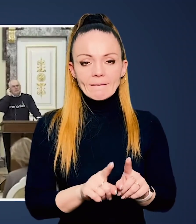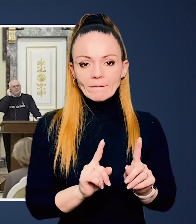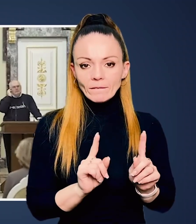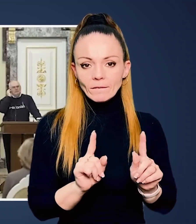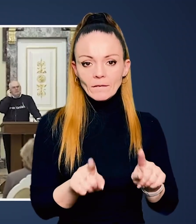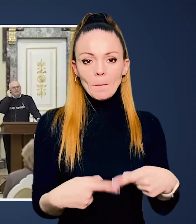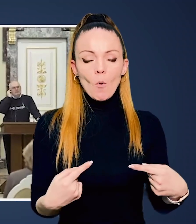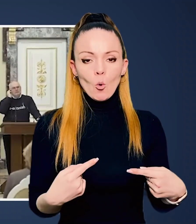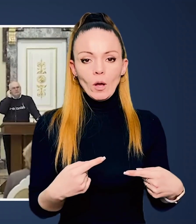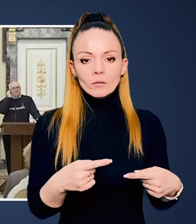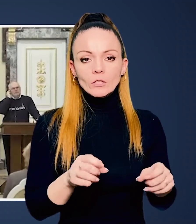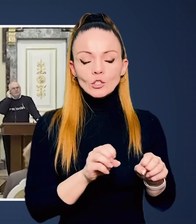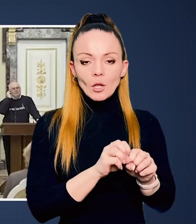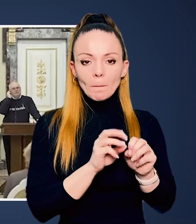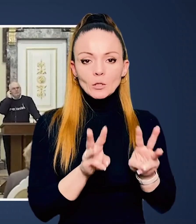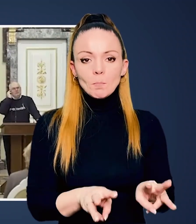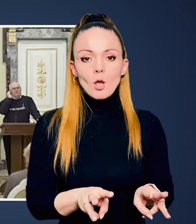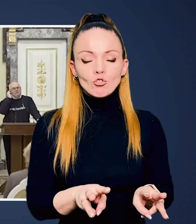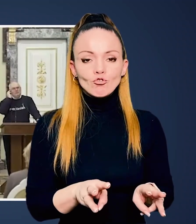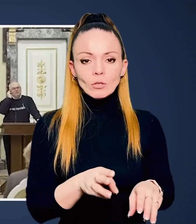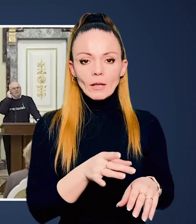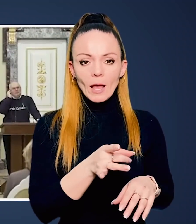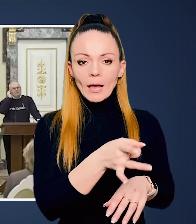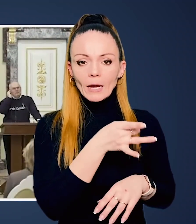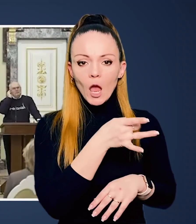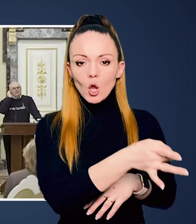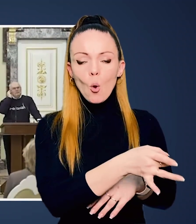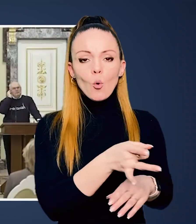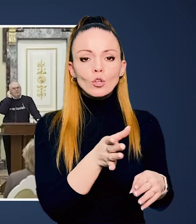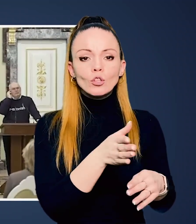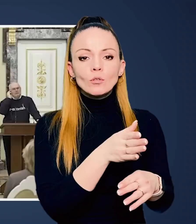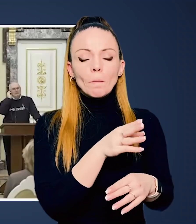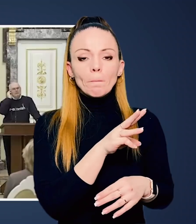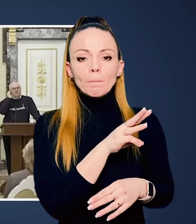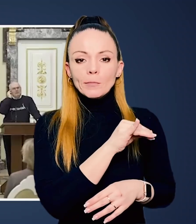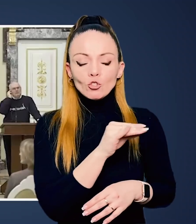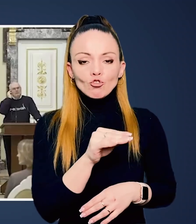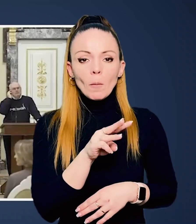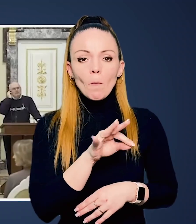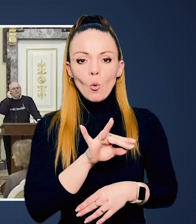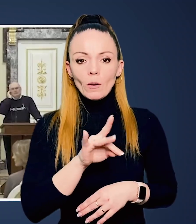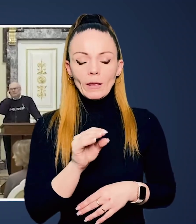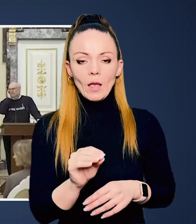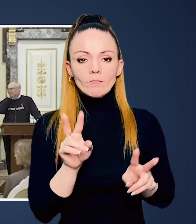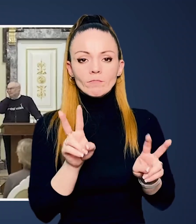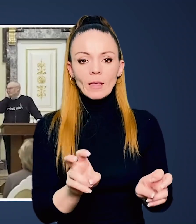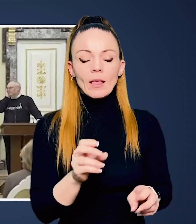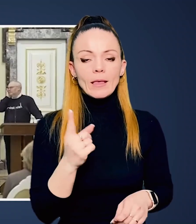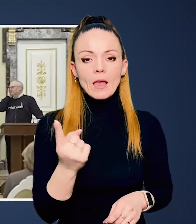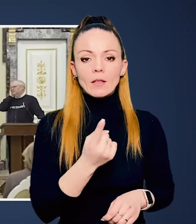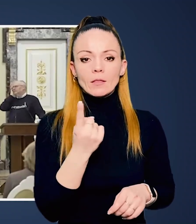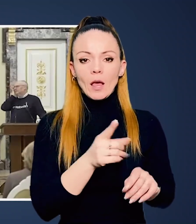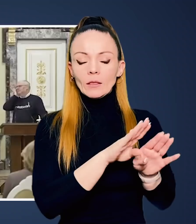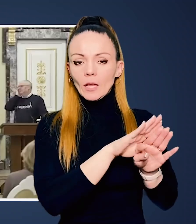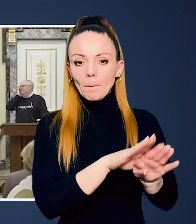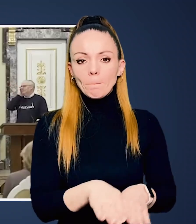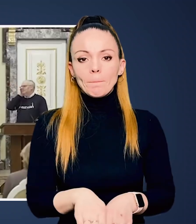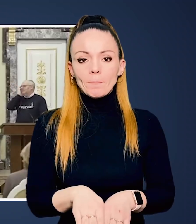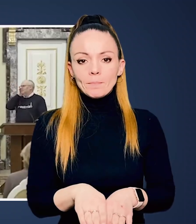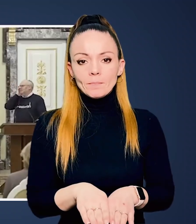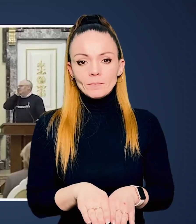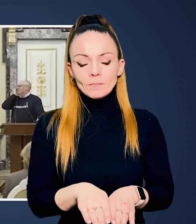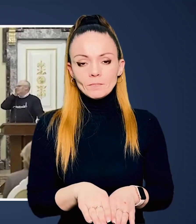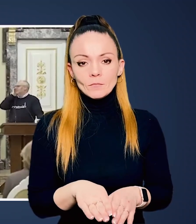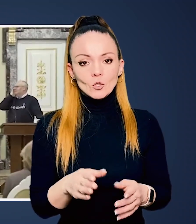що є така вимога забезпечити цілий регіон міжмор'я, так зване,